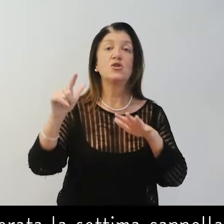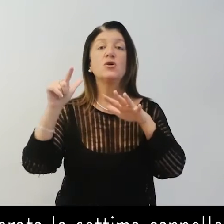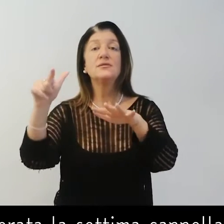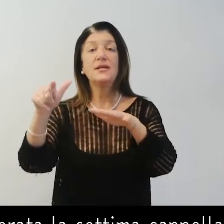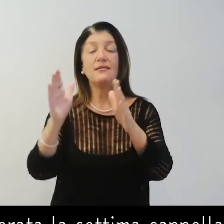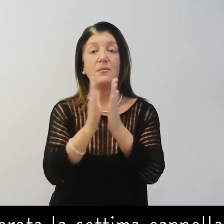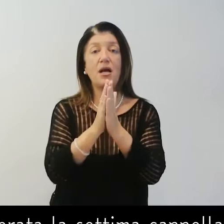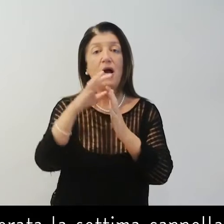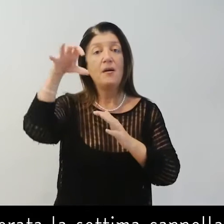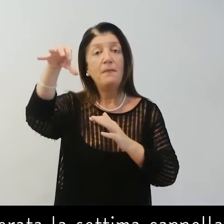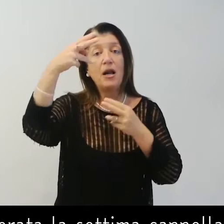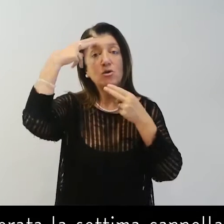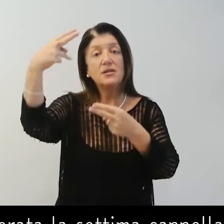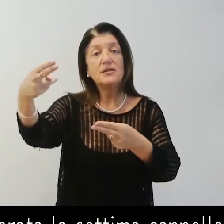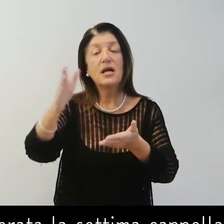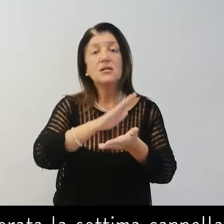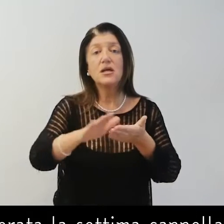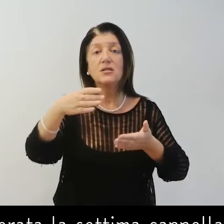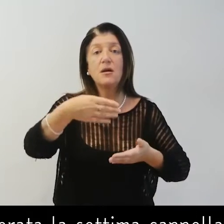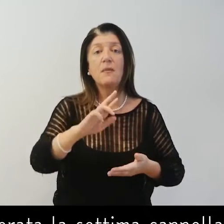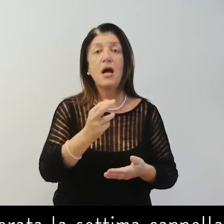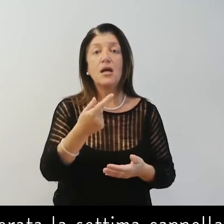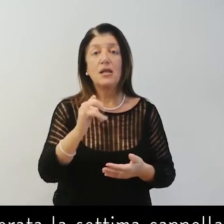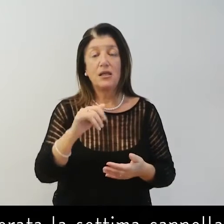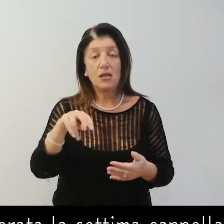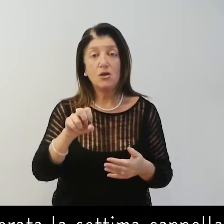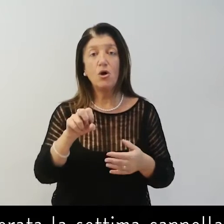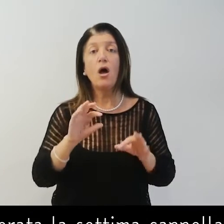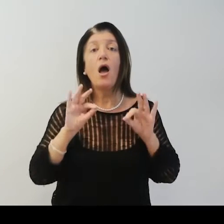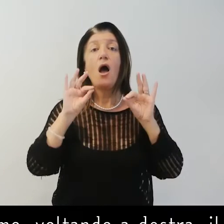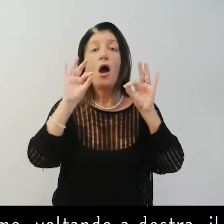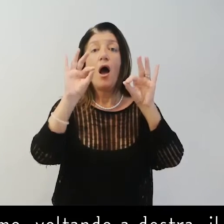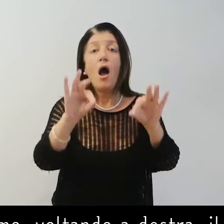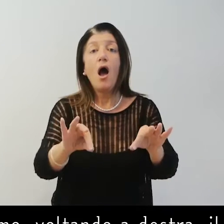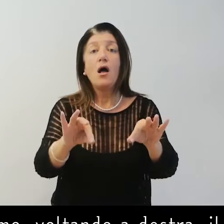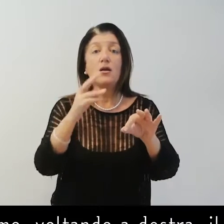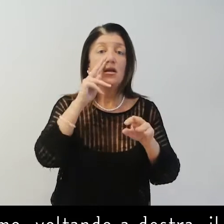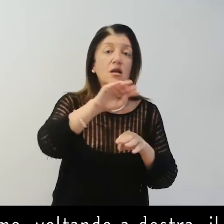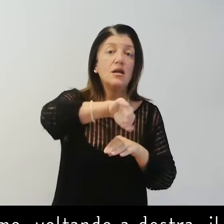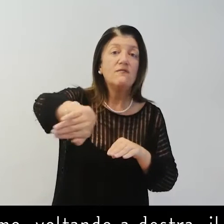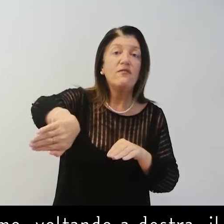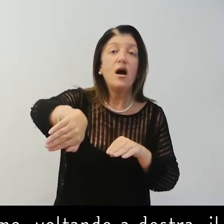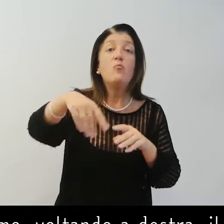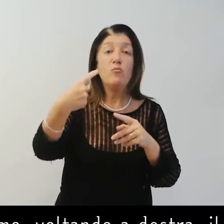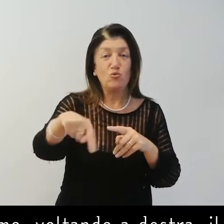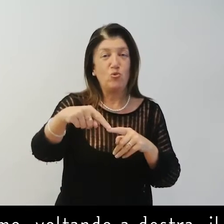Superata la settima cappella, dedicata a San Martino, raggiungiamo, voltando a destra, il